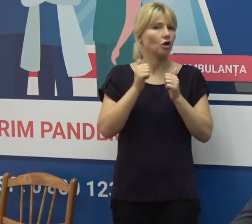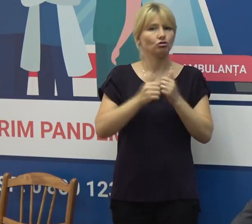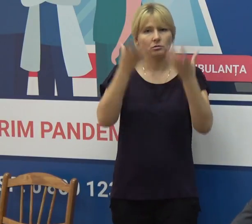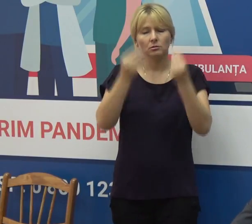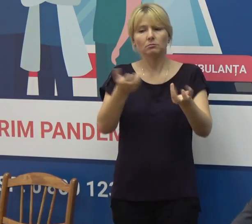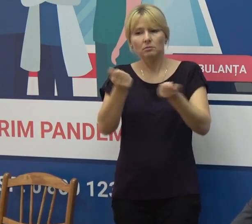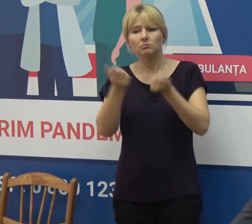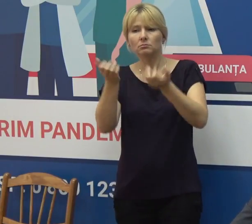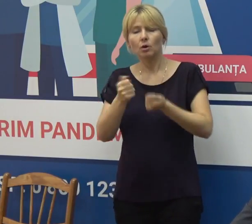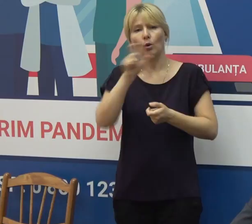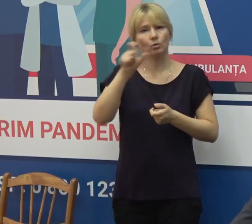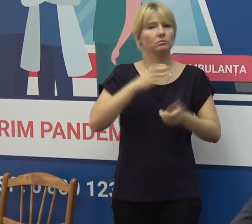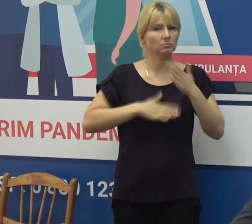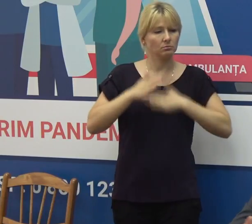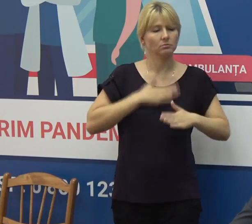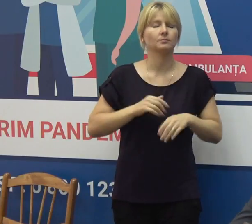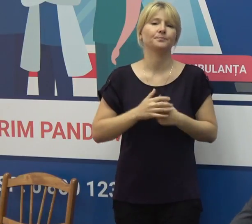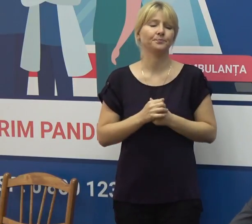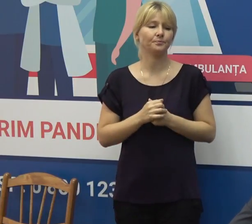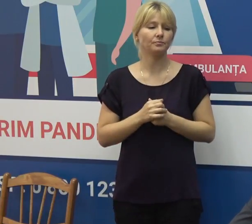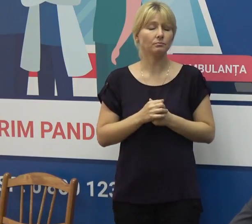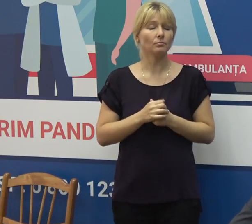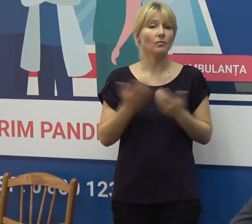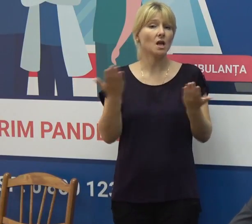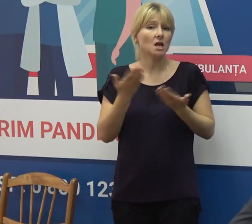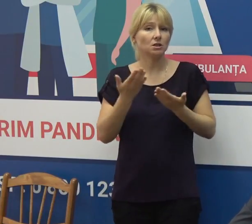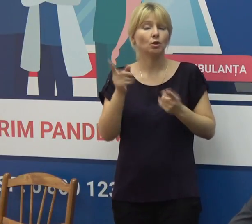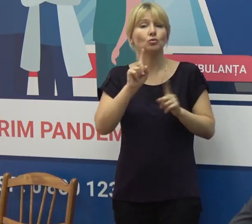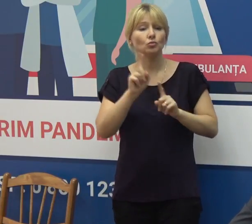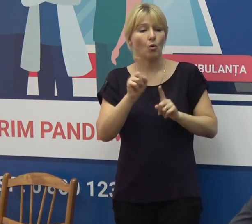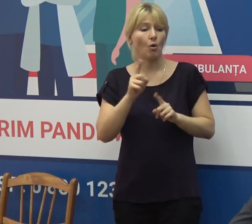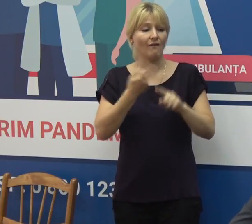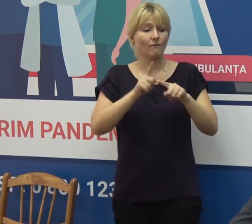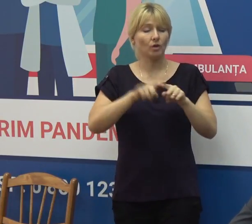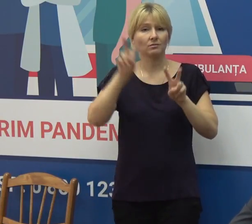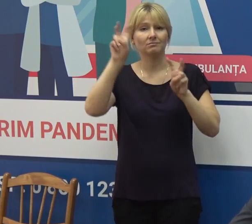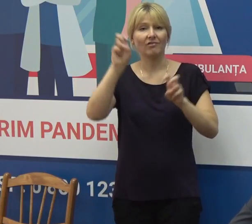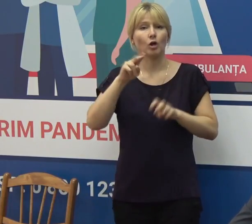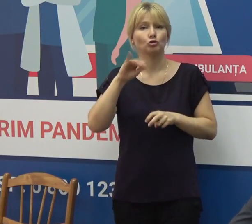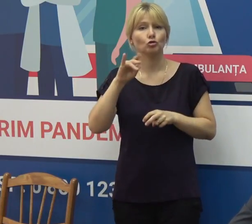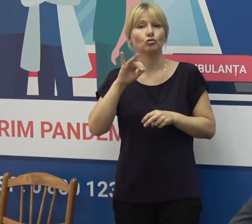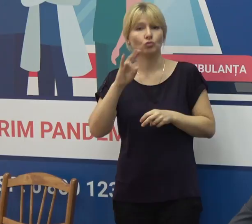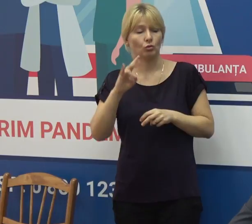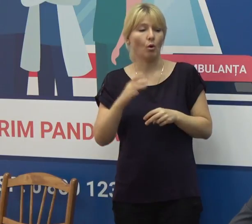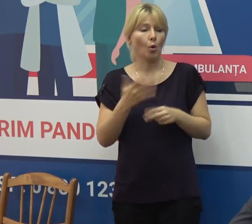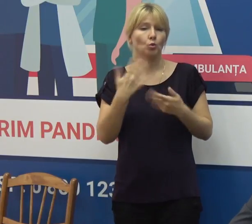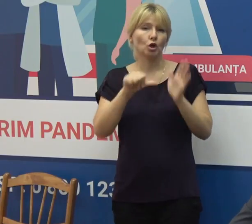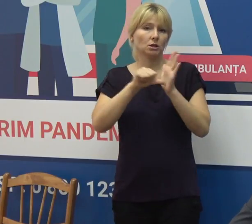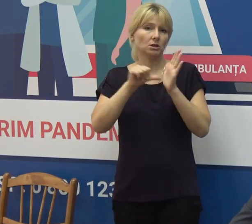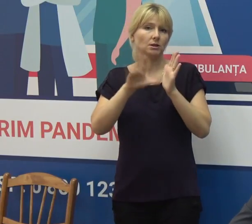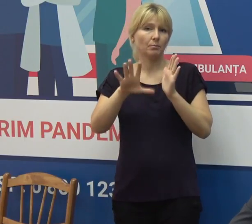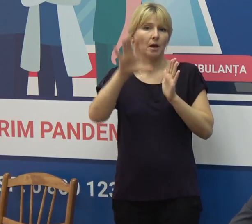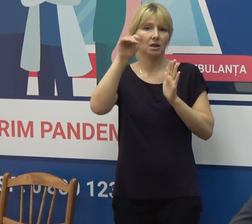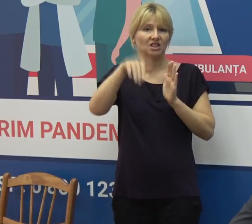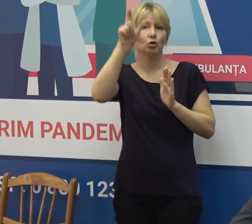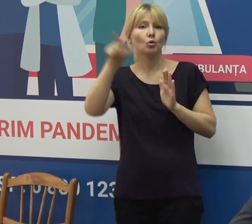un lucru îmbucurător. Chiar dacă recența a inițiat vaccinarea cu acest tip de vaccin, deja peste 65.000 de